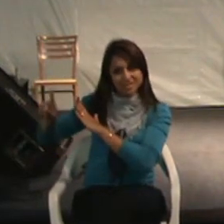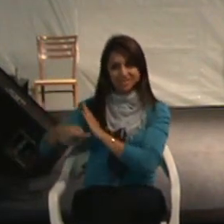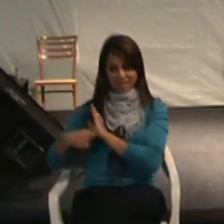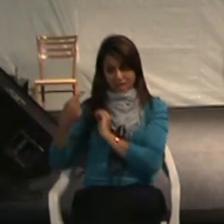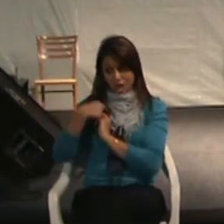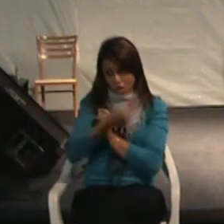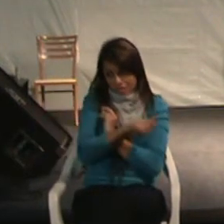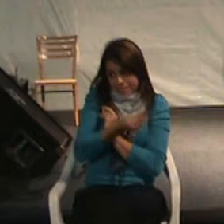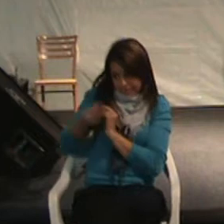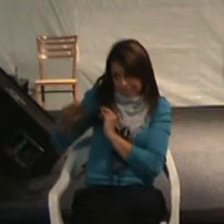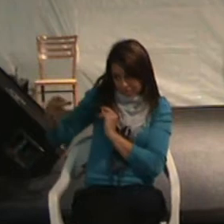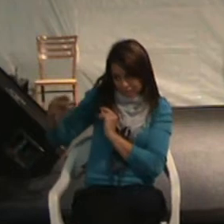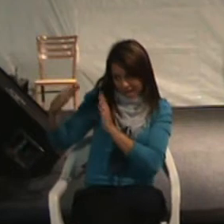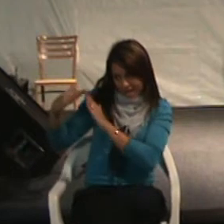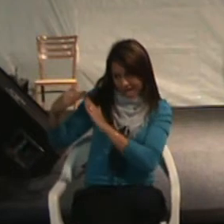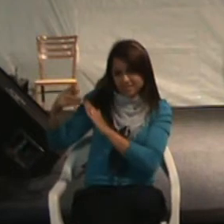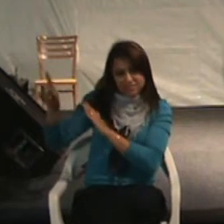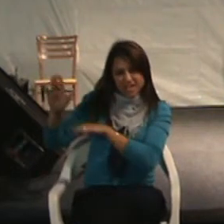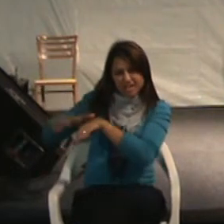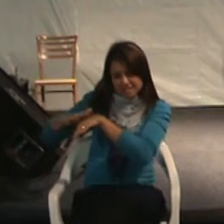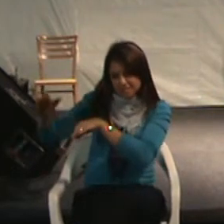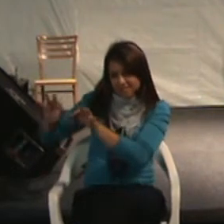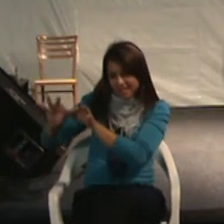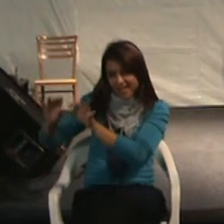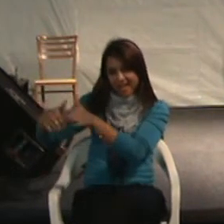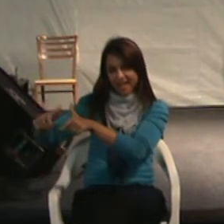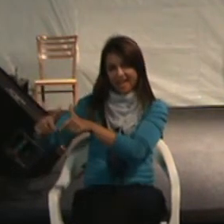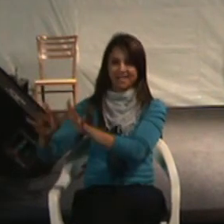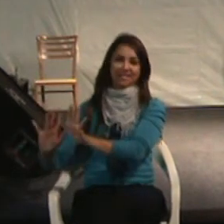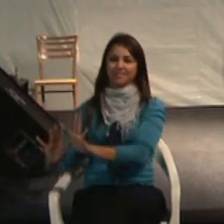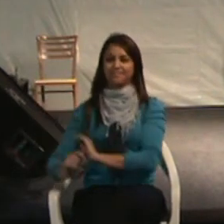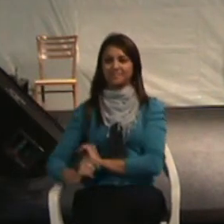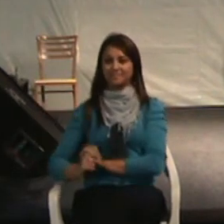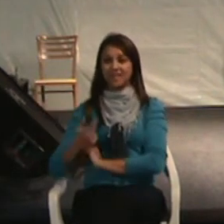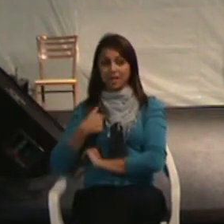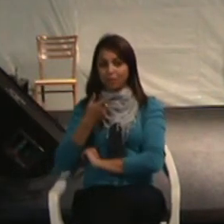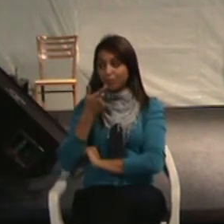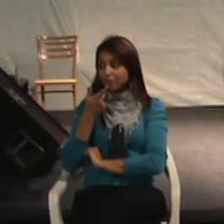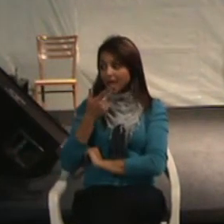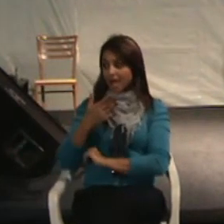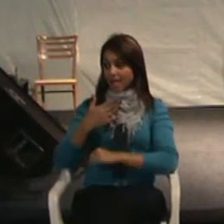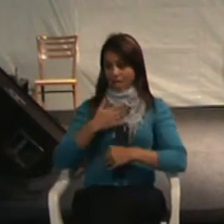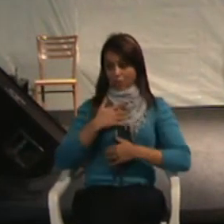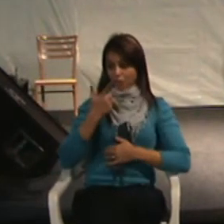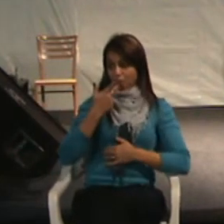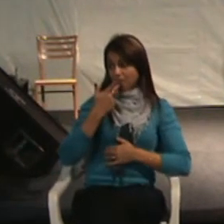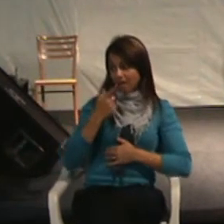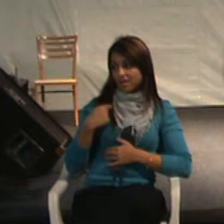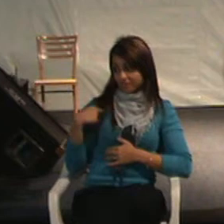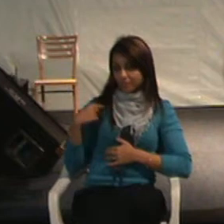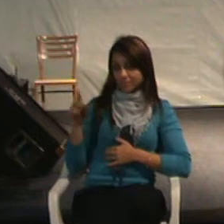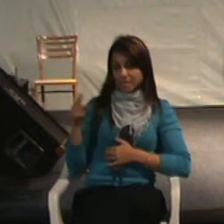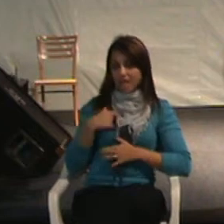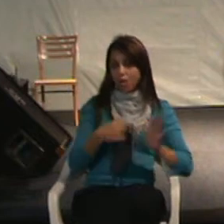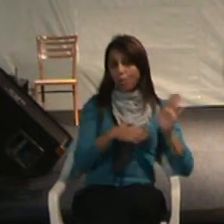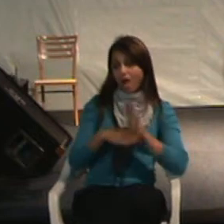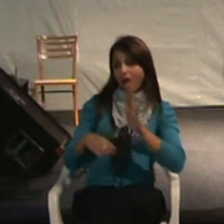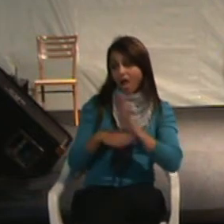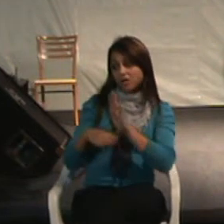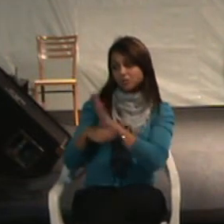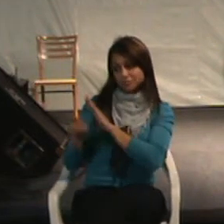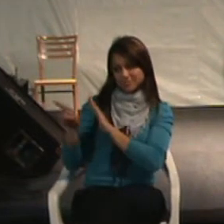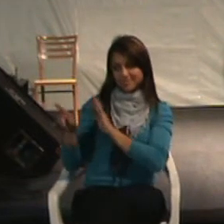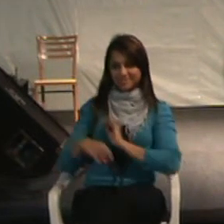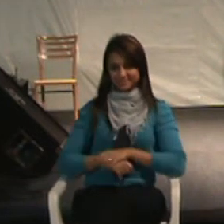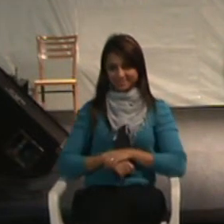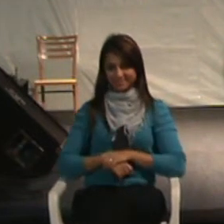mando para você na tua casa e você faz o trabalhinho. E eu digo que a minha empresa está ajudando as pessoas